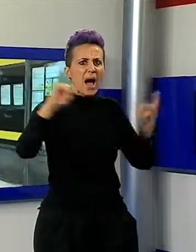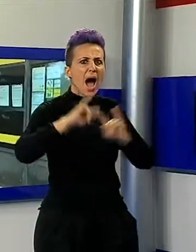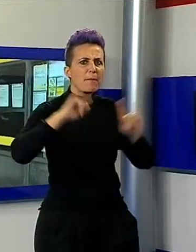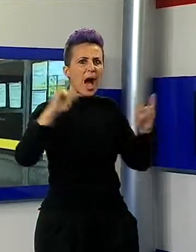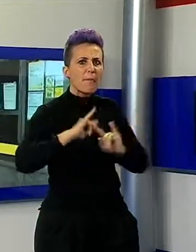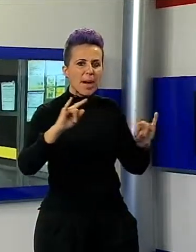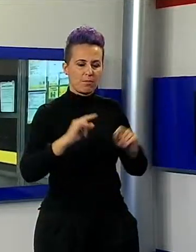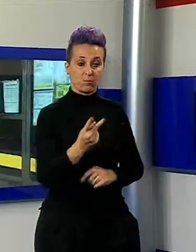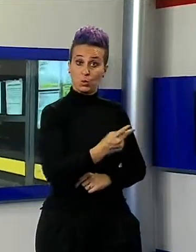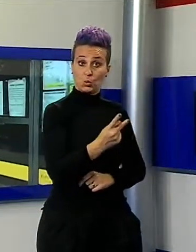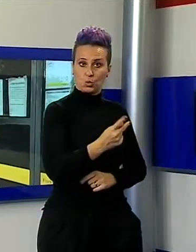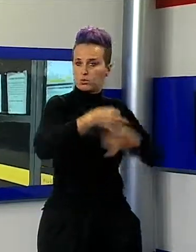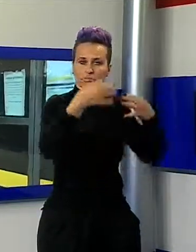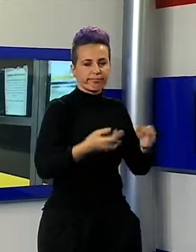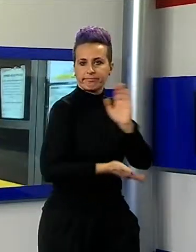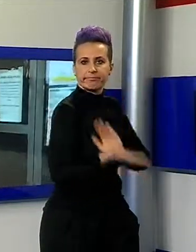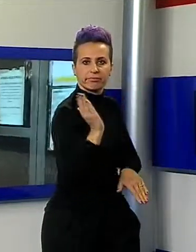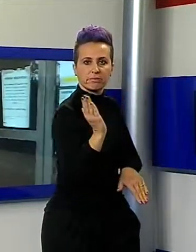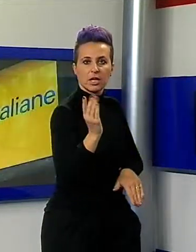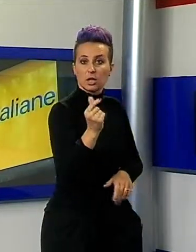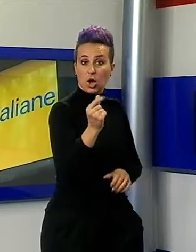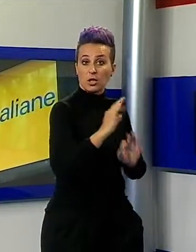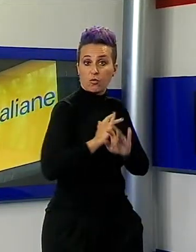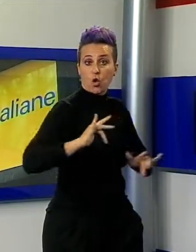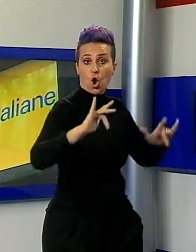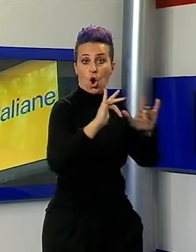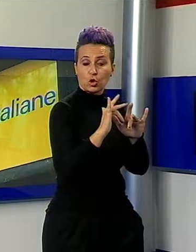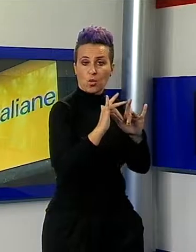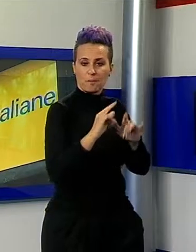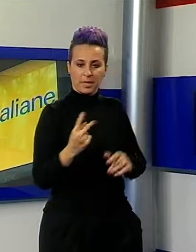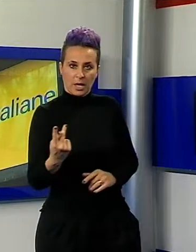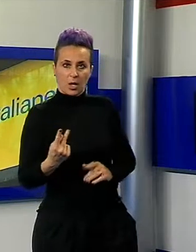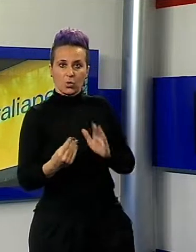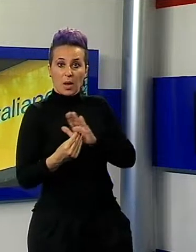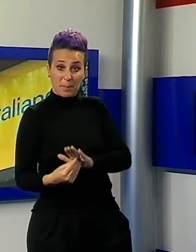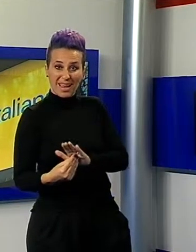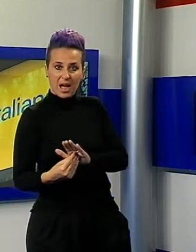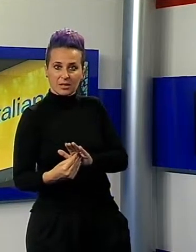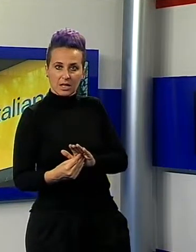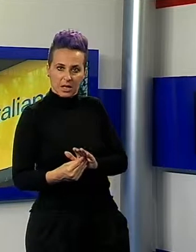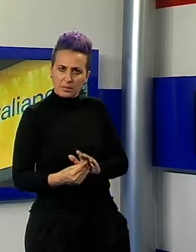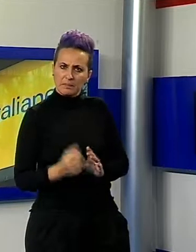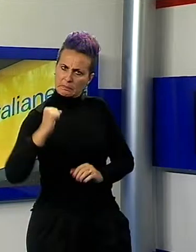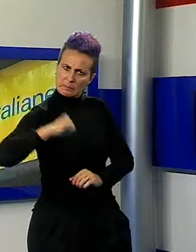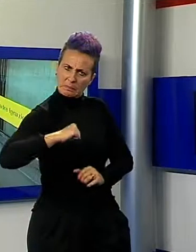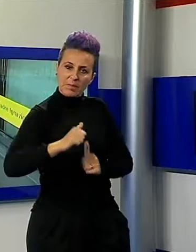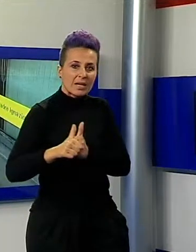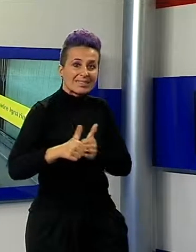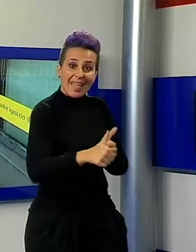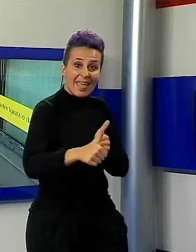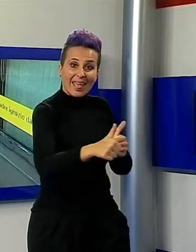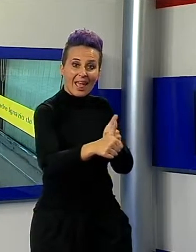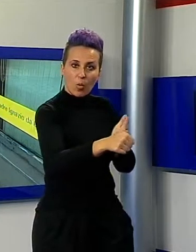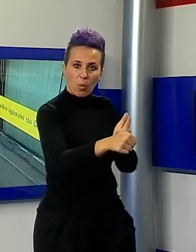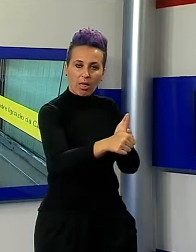si sono dati infatti alla fuga, a mani vuote. I due impiegati non si sono dati per vinti e hanno inseguito per strada i rapinatori, fuggiti in